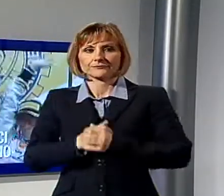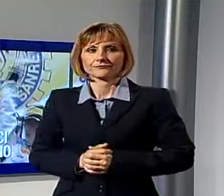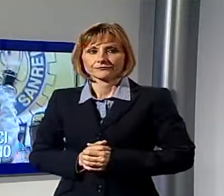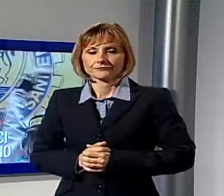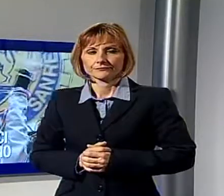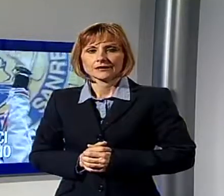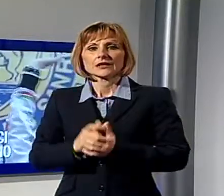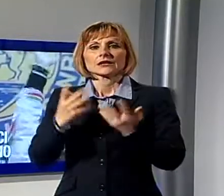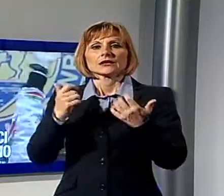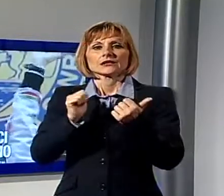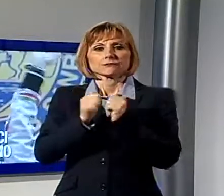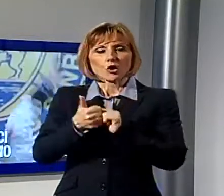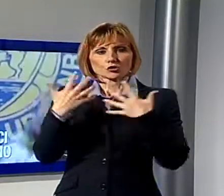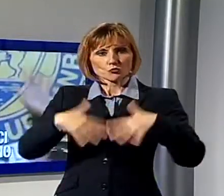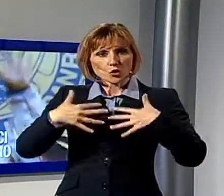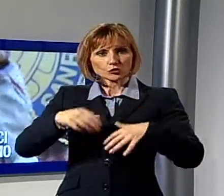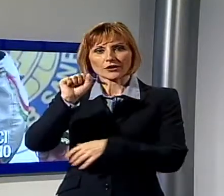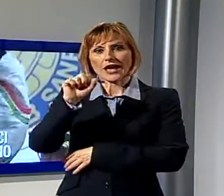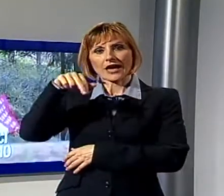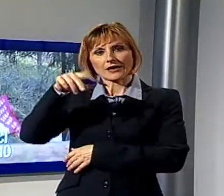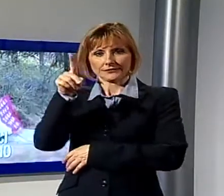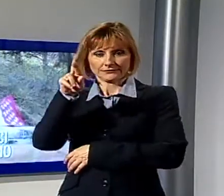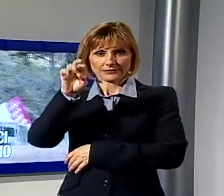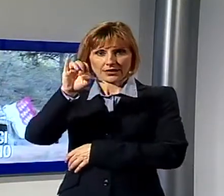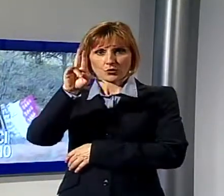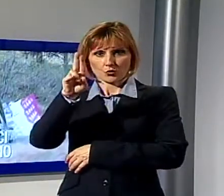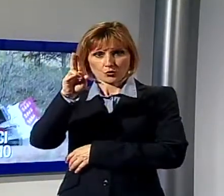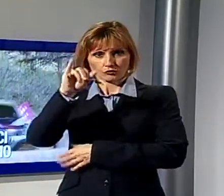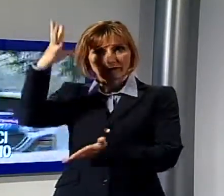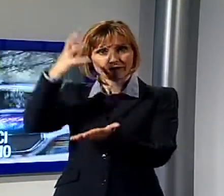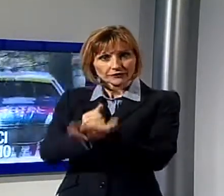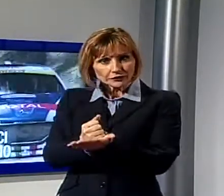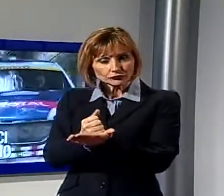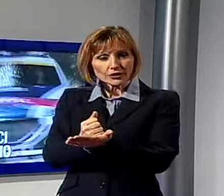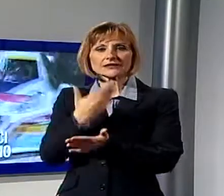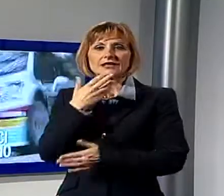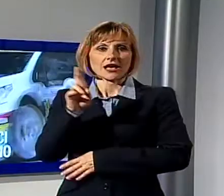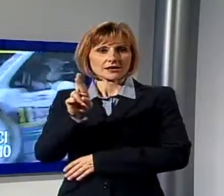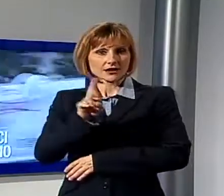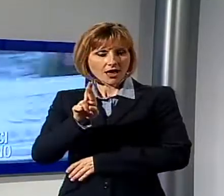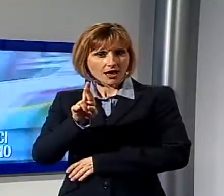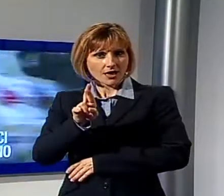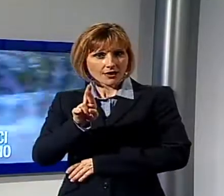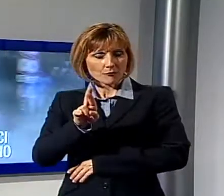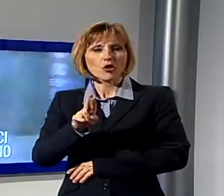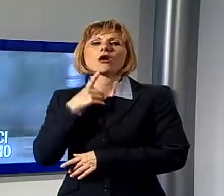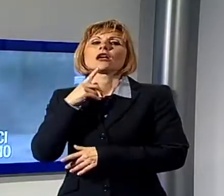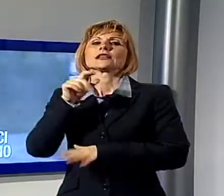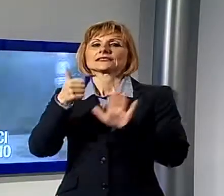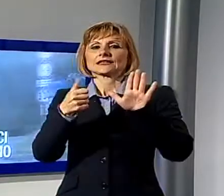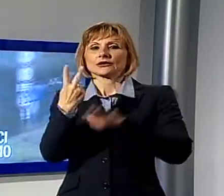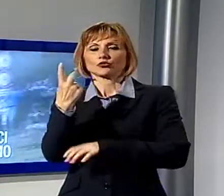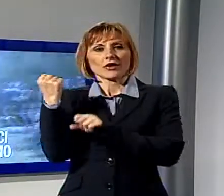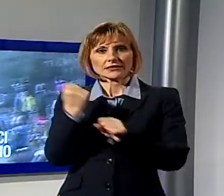infinito, Andreucci, trionfa Sanremo, il pluricampione Garfagnino vince con la schiacciante superiorità alla sessantaduesima